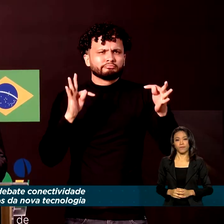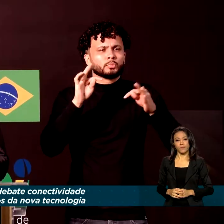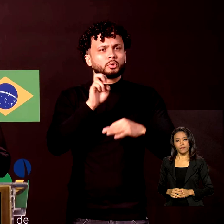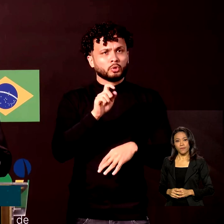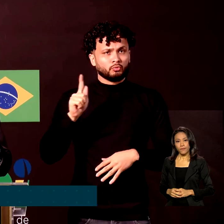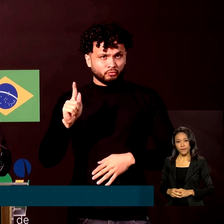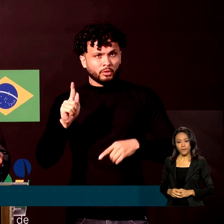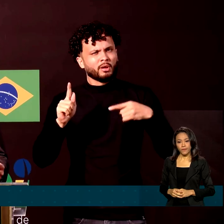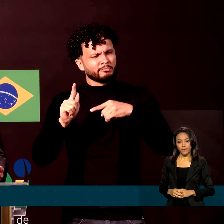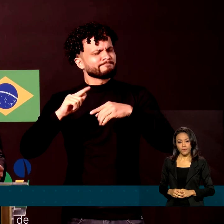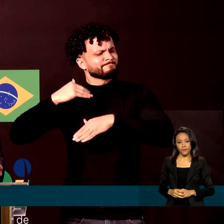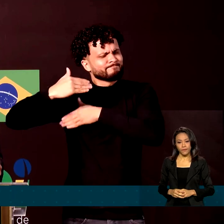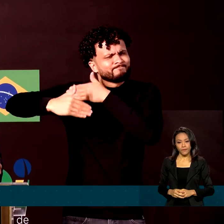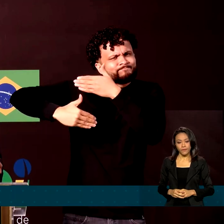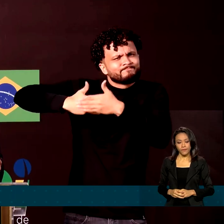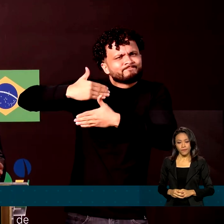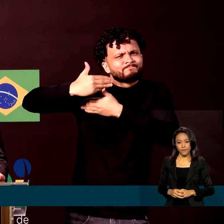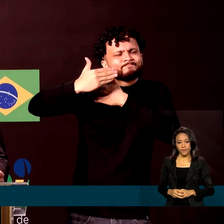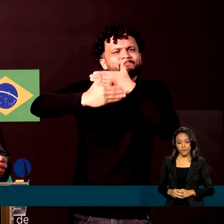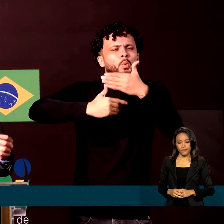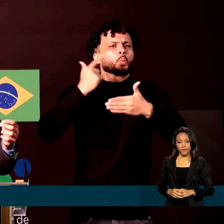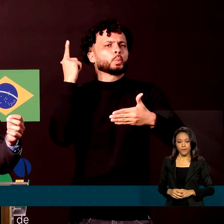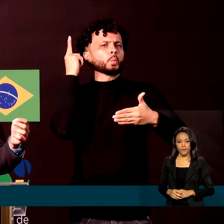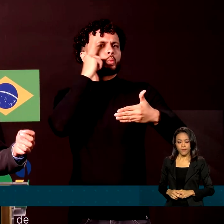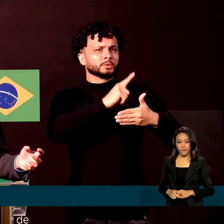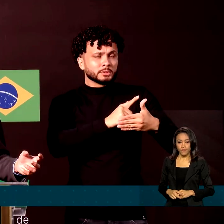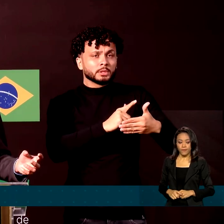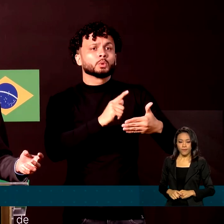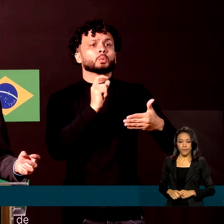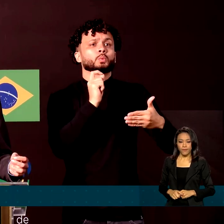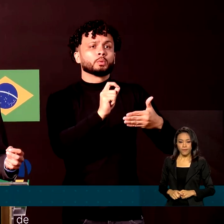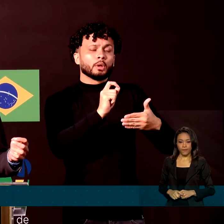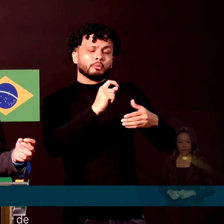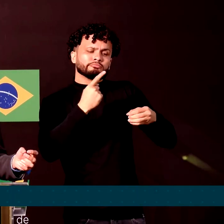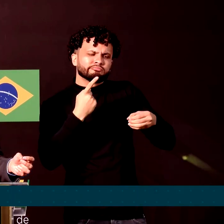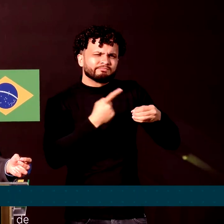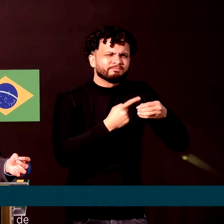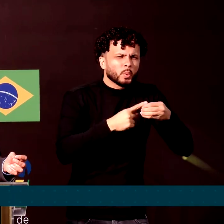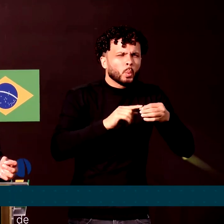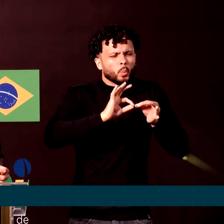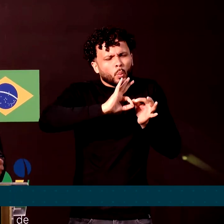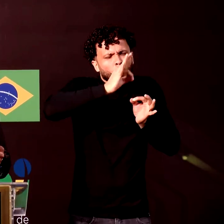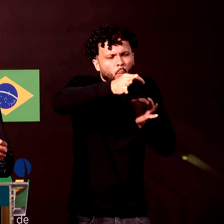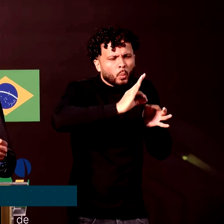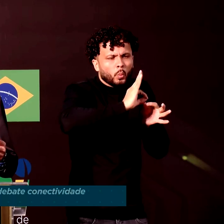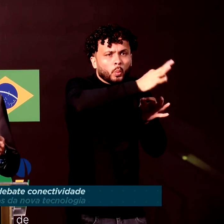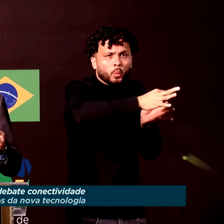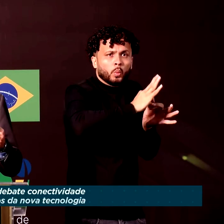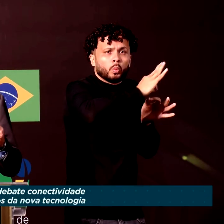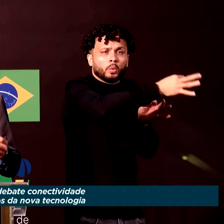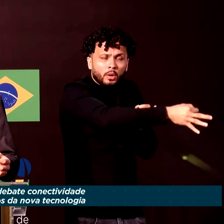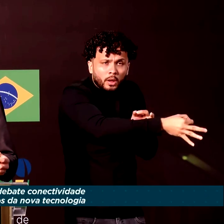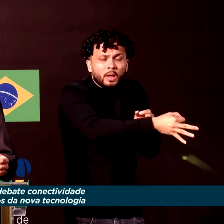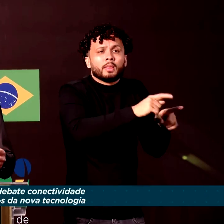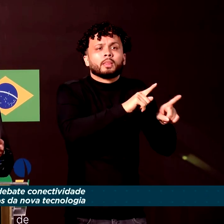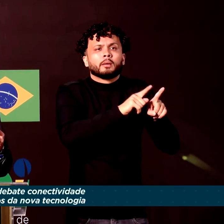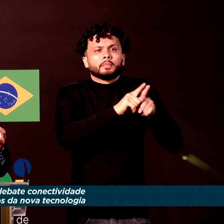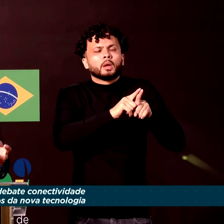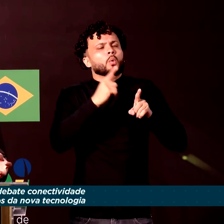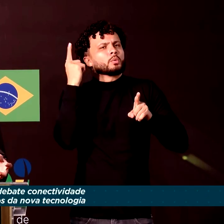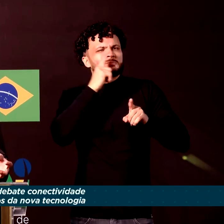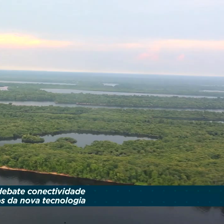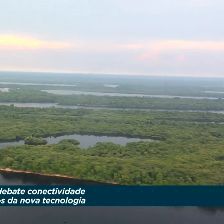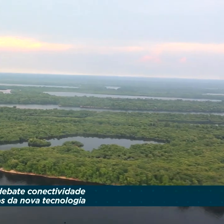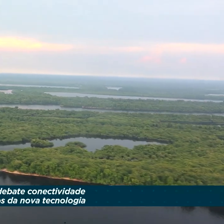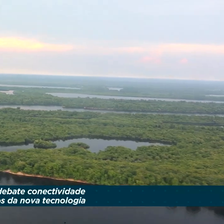será um grande avanço para a gente chegar naquelas localidades mais difíceis com conectividade de